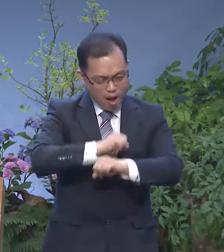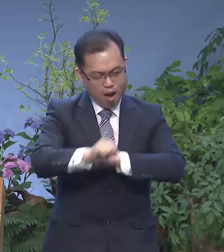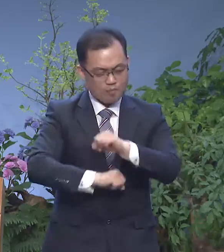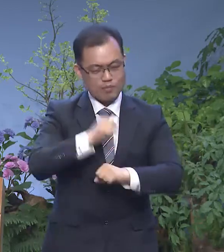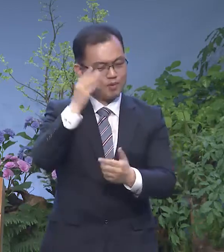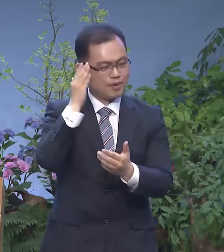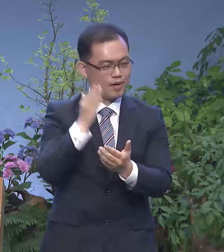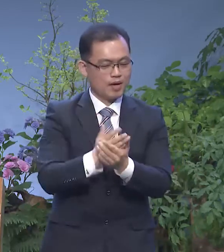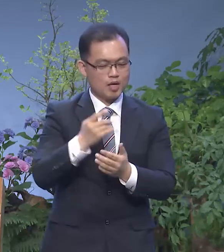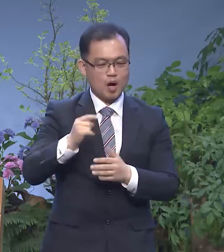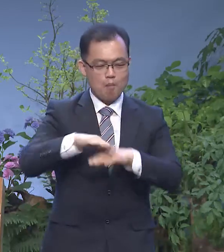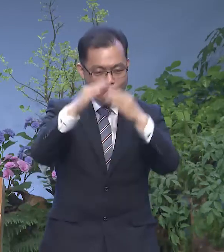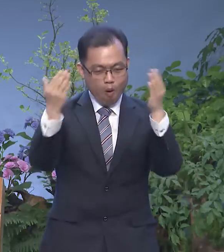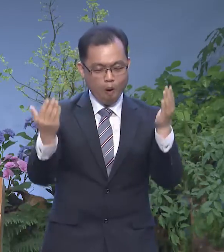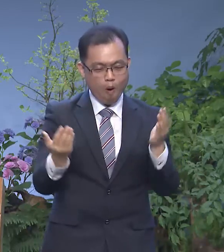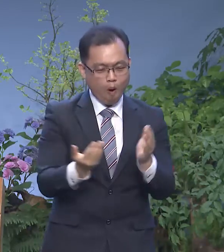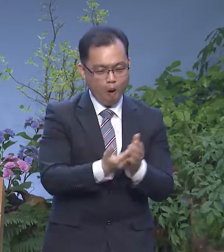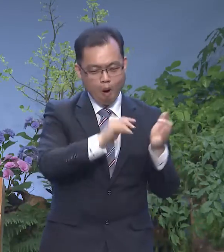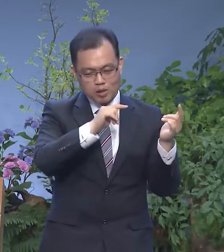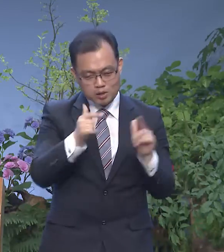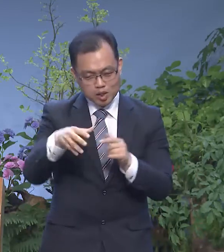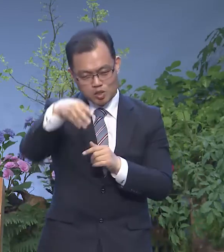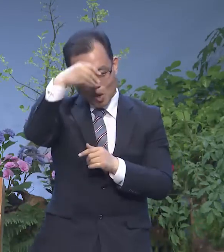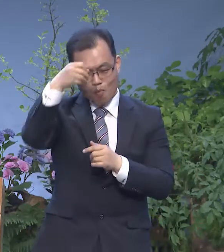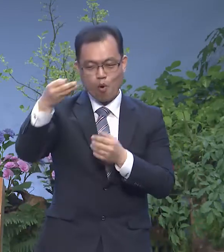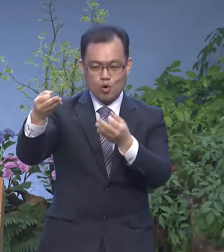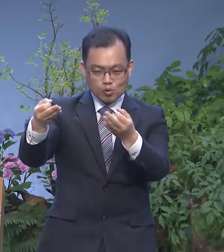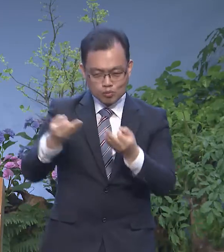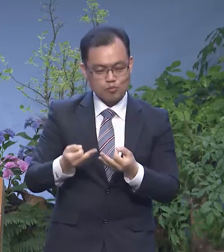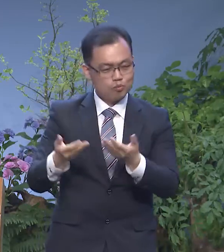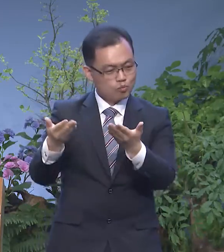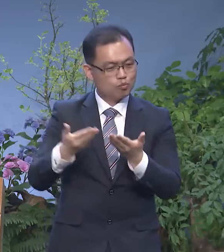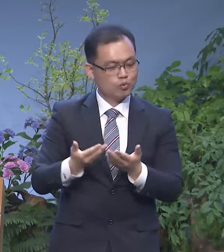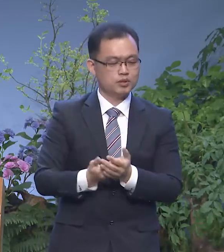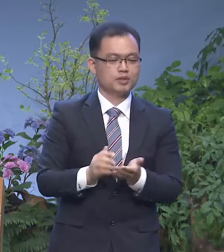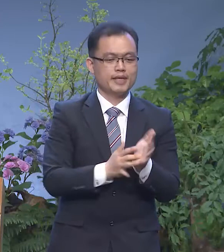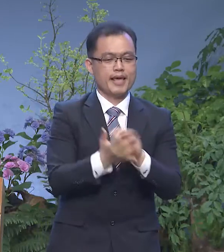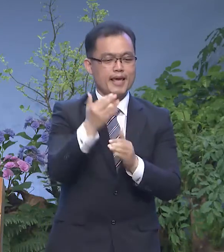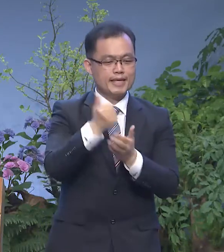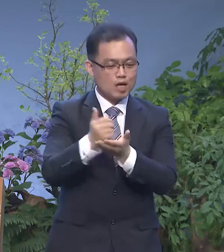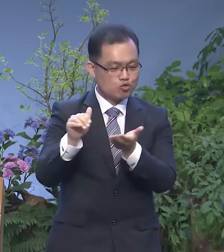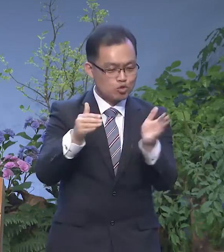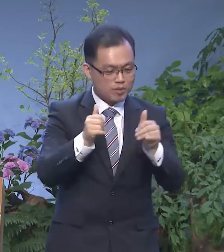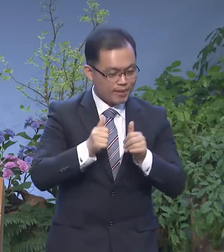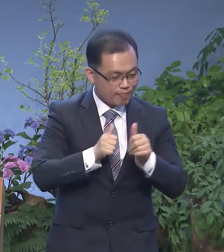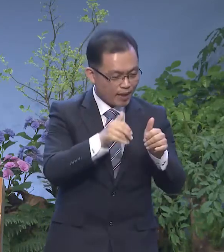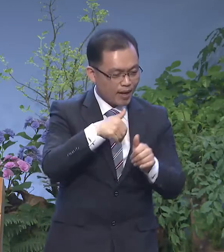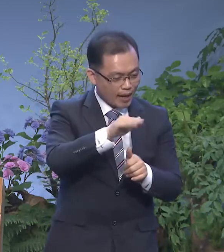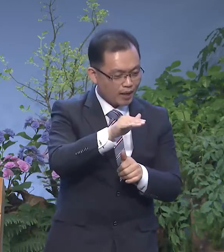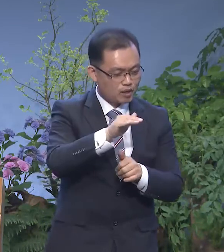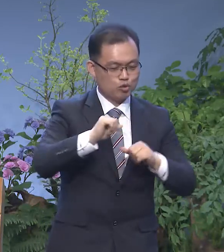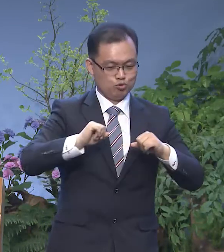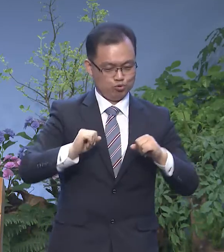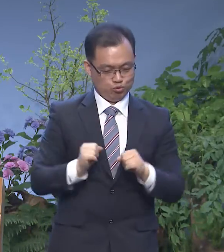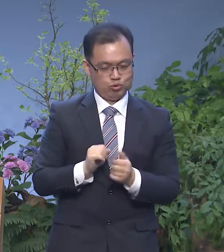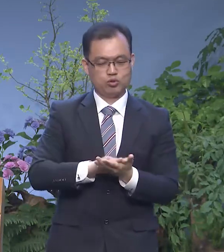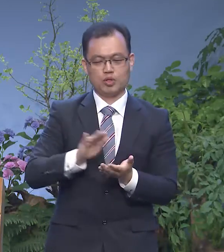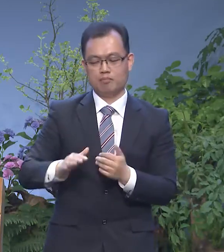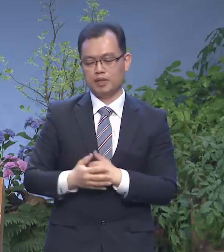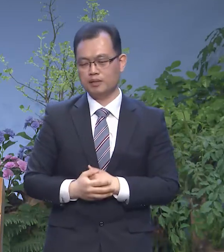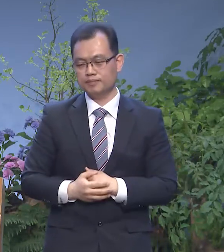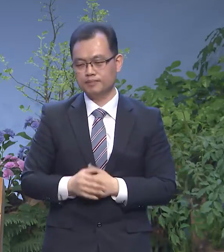모든 것에 본을 보여주신 예수님이 가신 거기를 따라가는 것이 순종이라는 것입니다